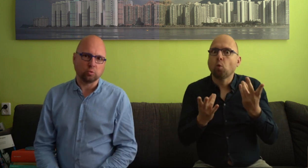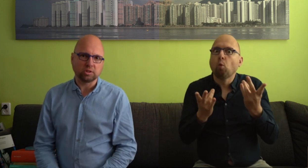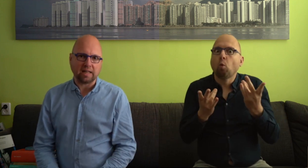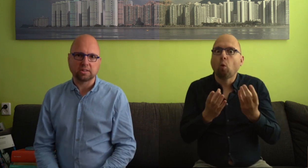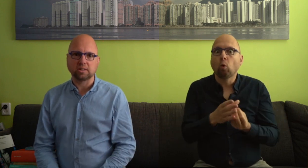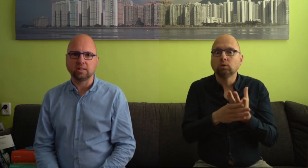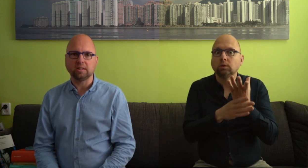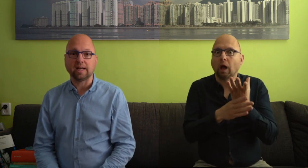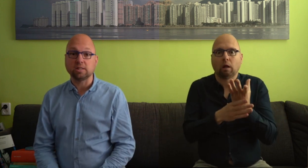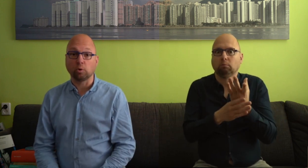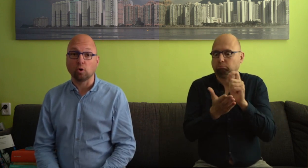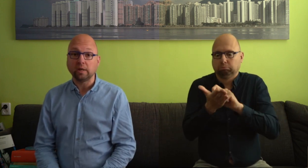ontstaansgeschiedenis, de etymologie.